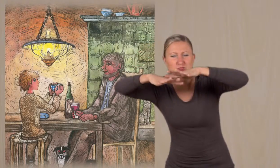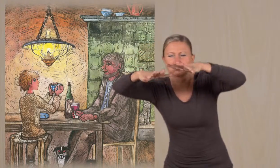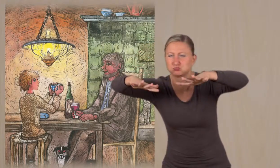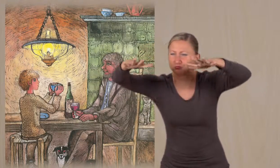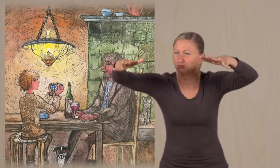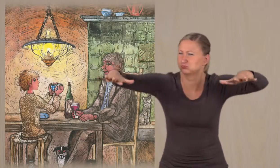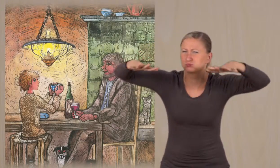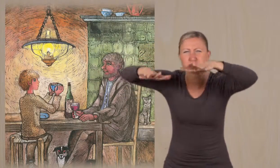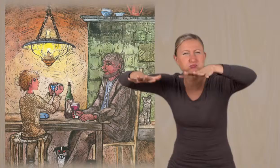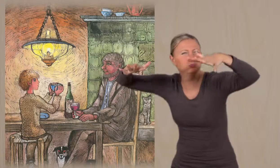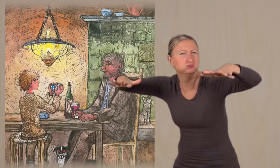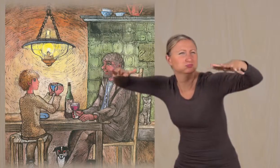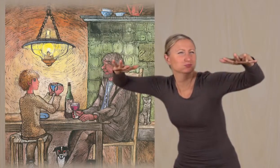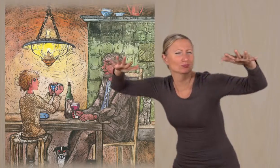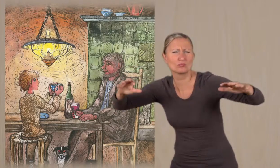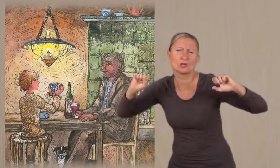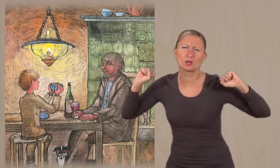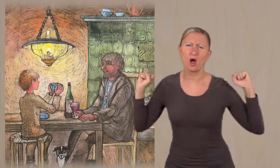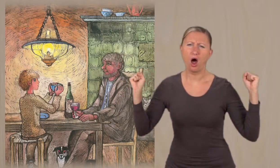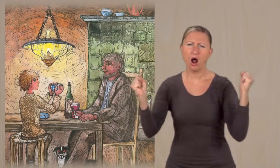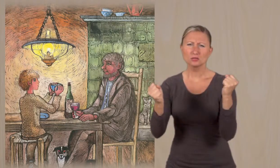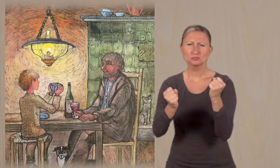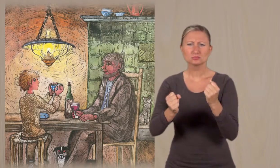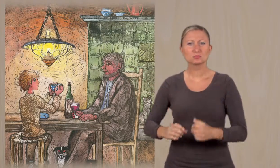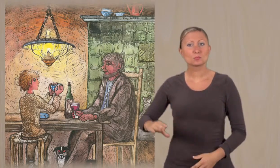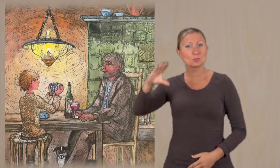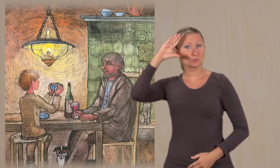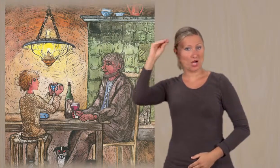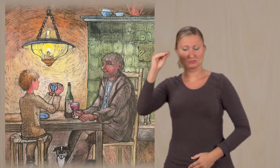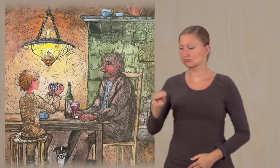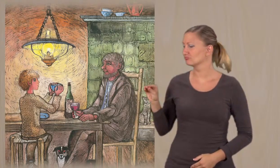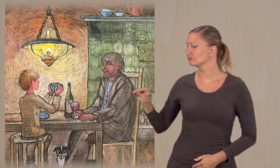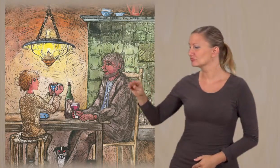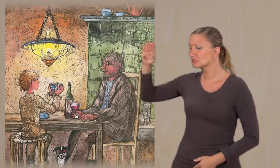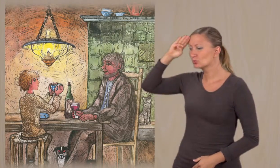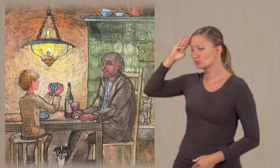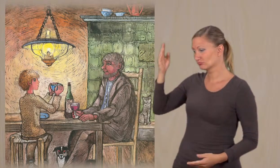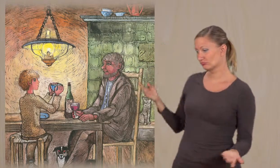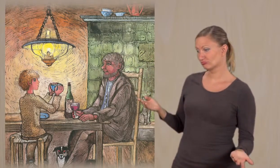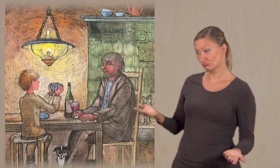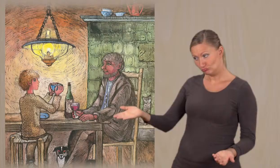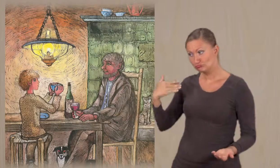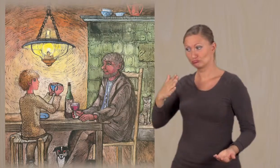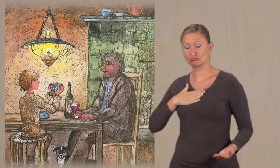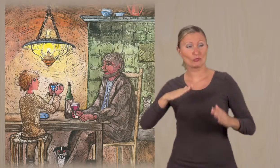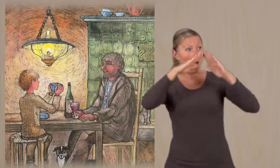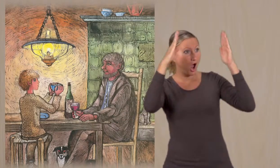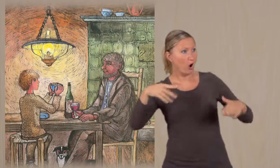Auf der Erde lag Schnee. Es war kalt. Komm ins Haus, sagte der Mann zum